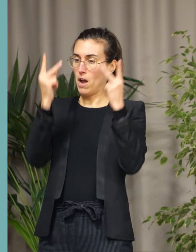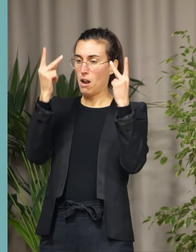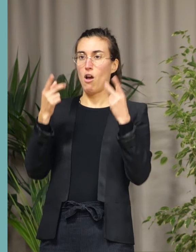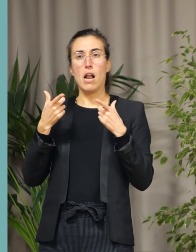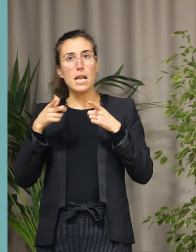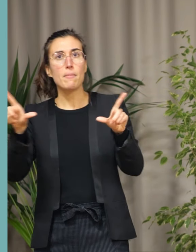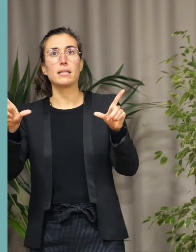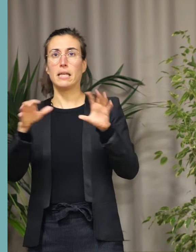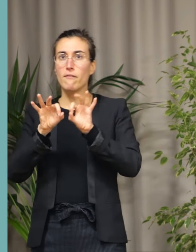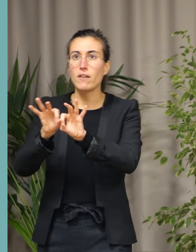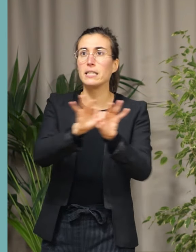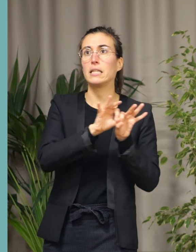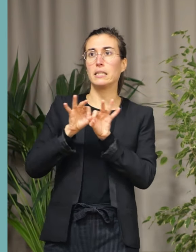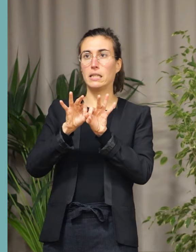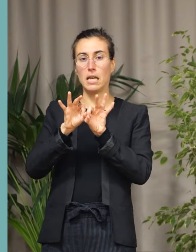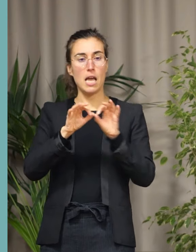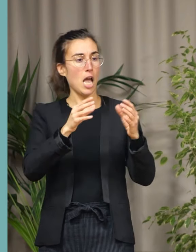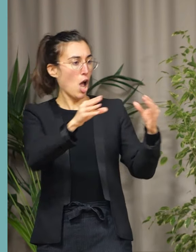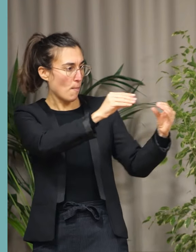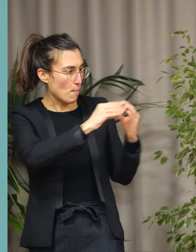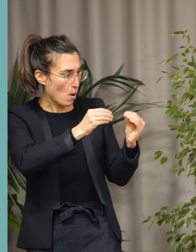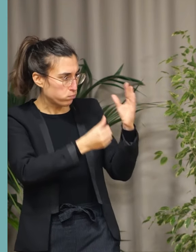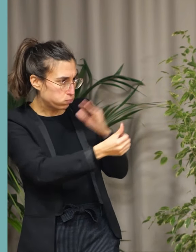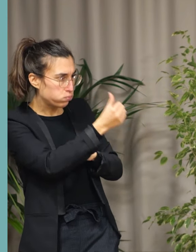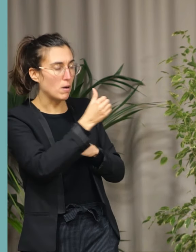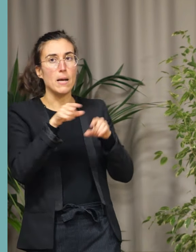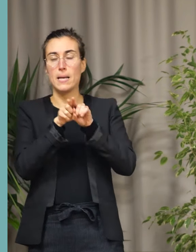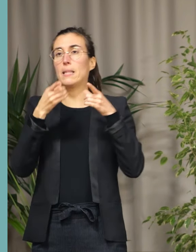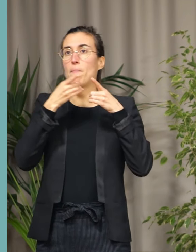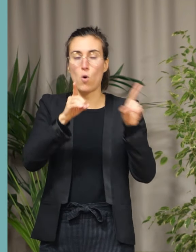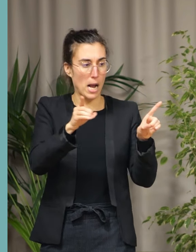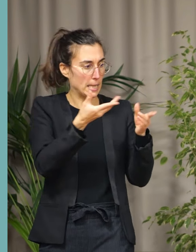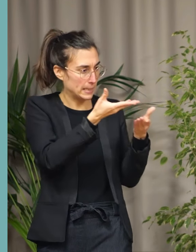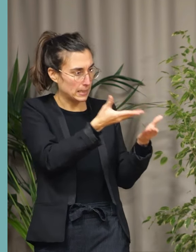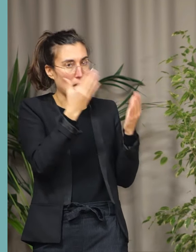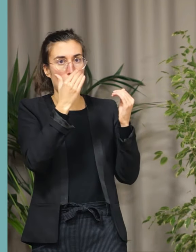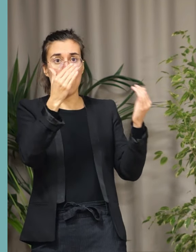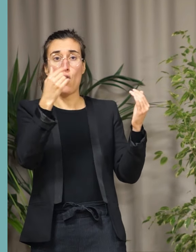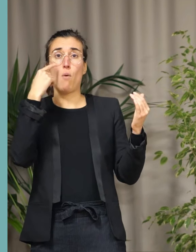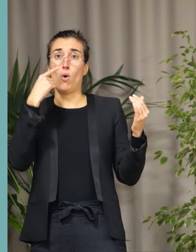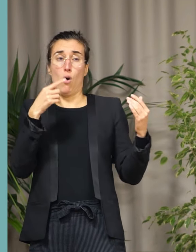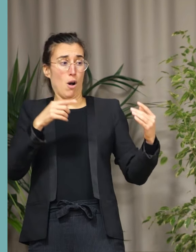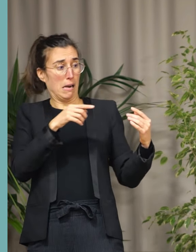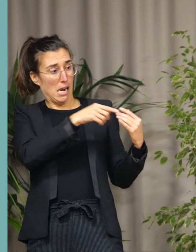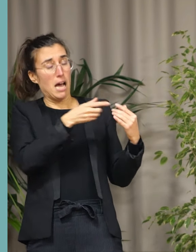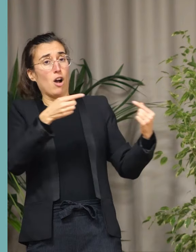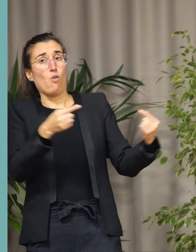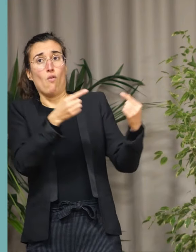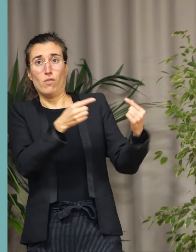l'autonomie des peuples et la démocratie. cette paix désirable pour un conflit qui nous impacte tant.